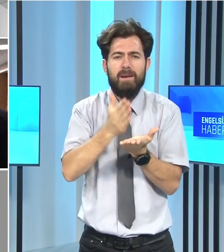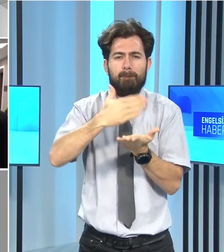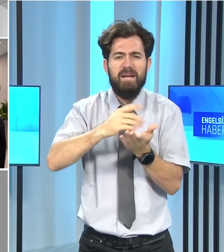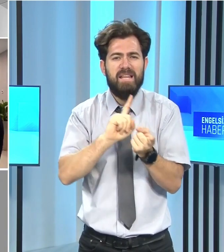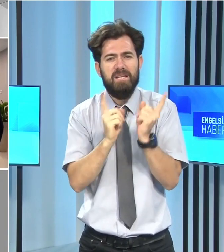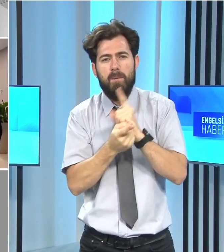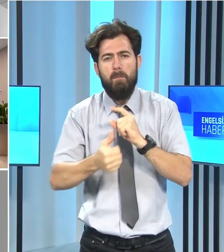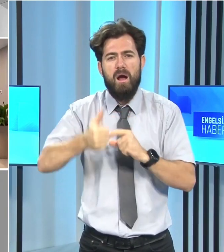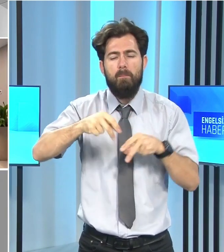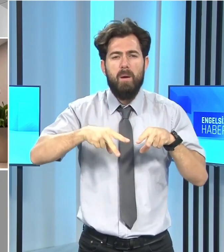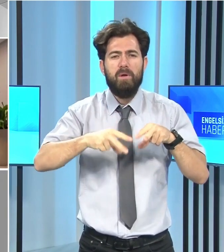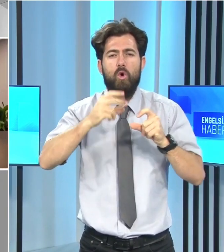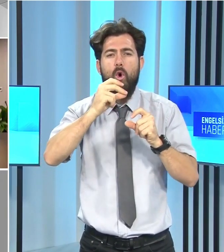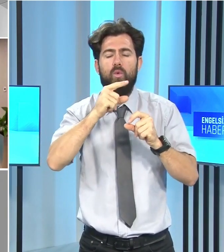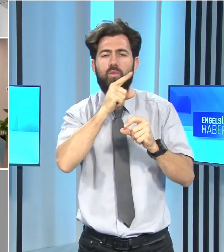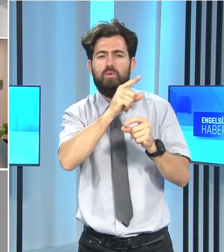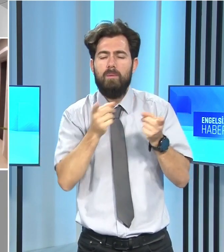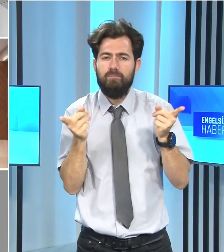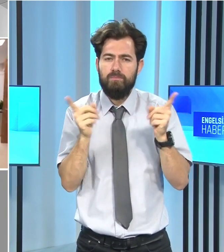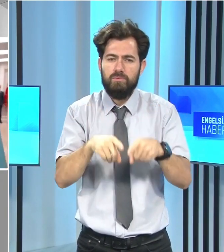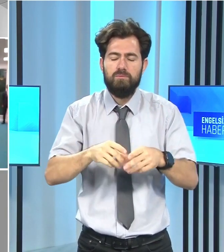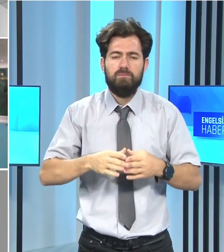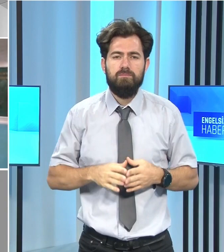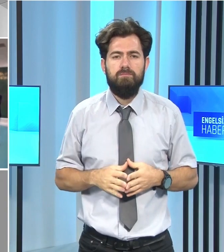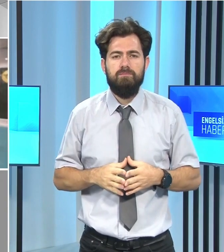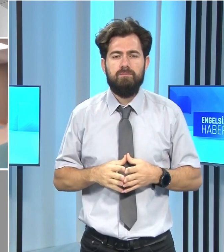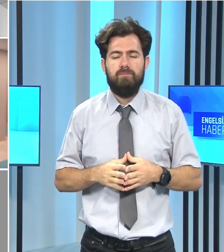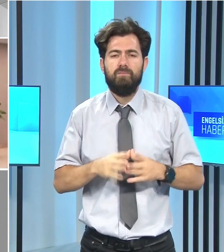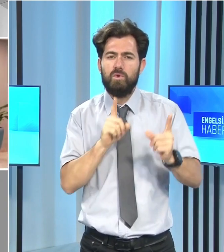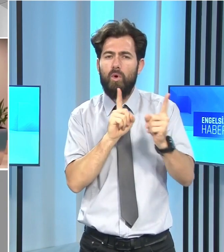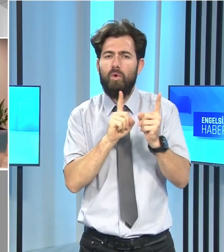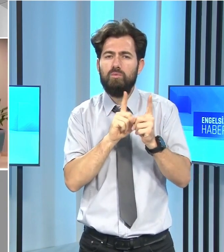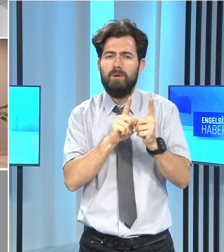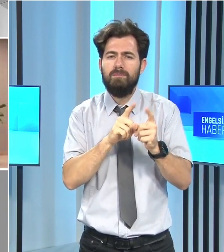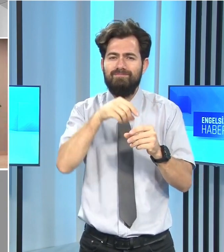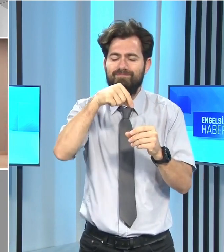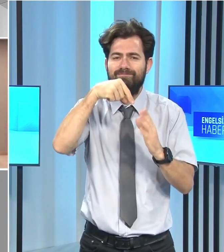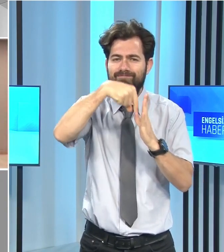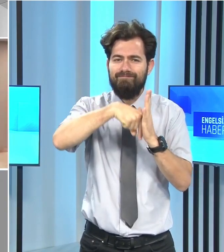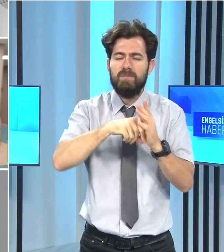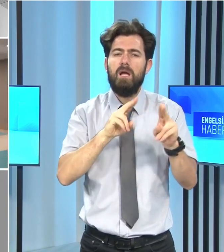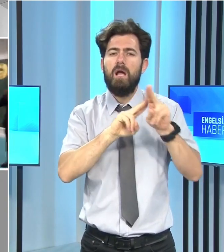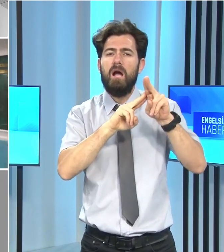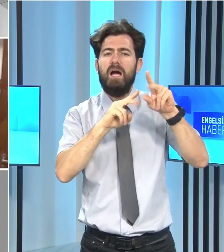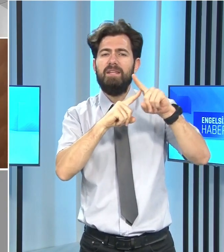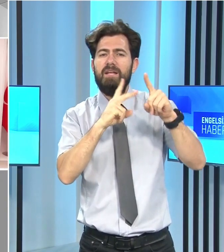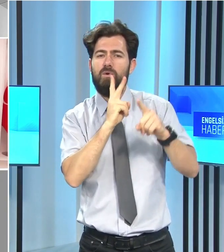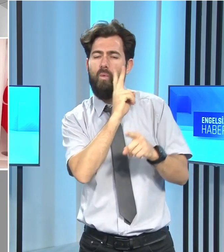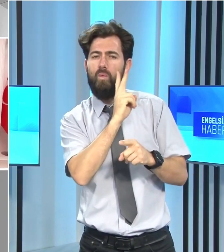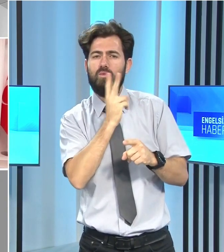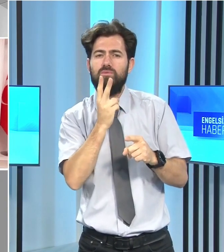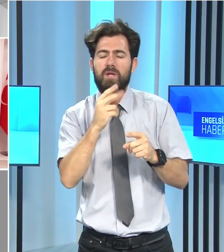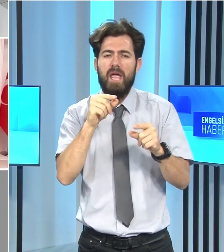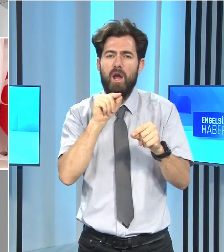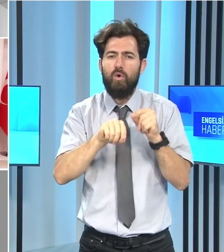Mehmet Öz Haseki ile bir araya geldi. Görüşmede Kuzey Kıbrıs'ın ekonomik anlamda kalkınması,